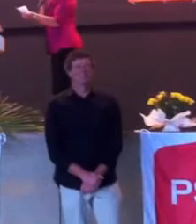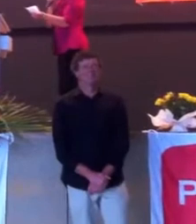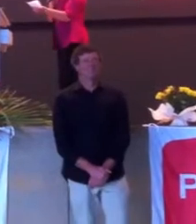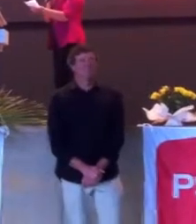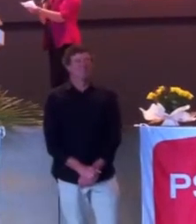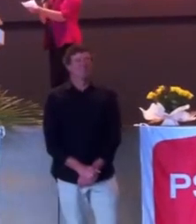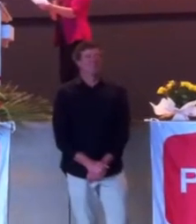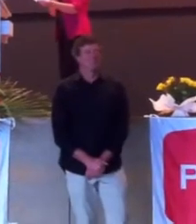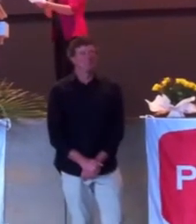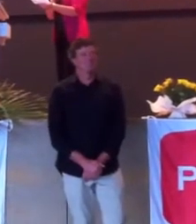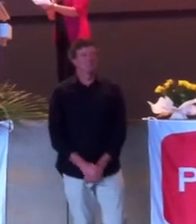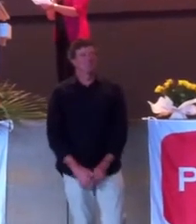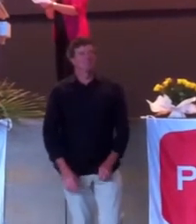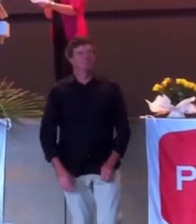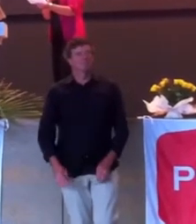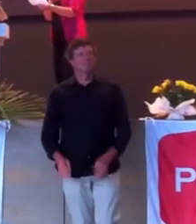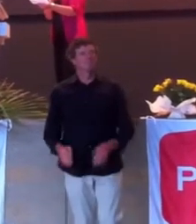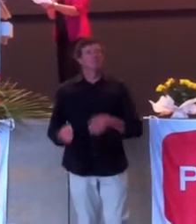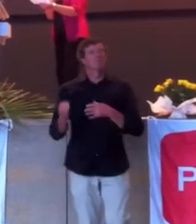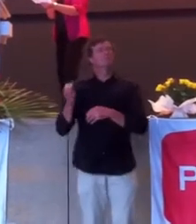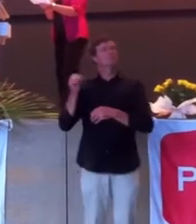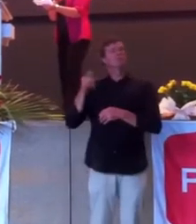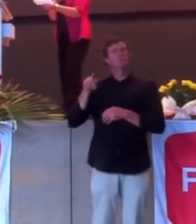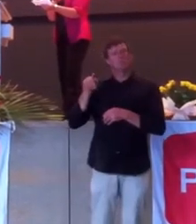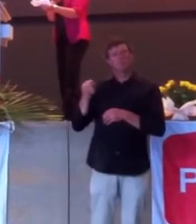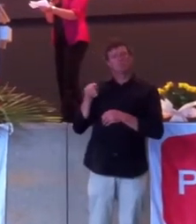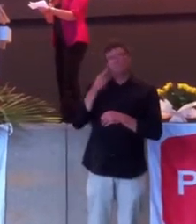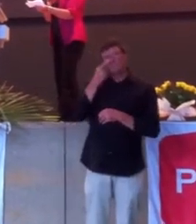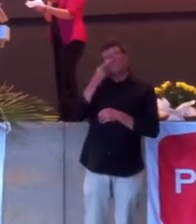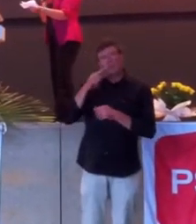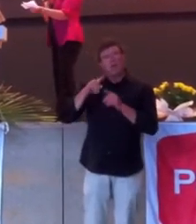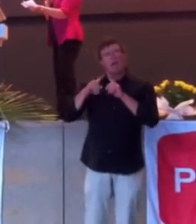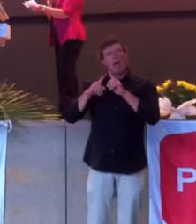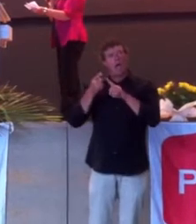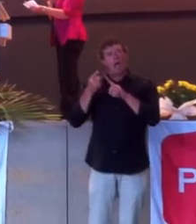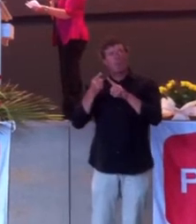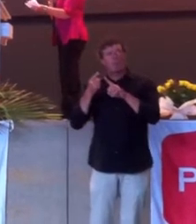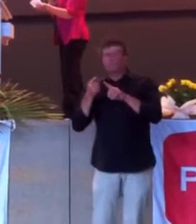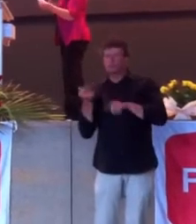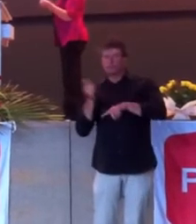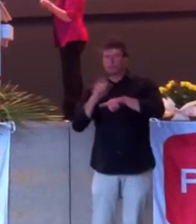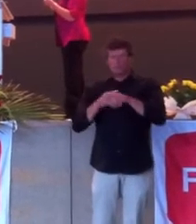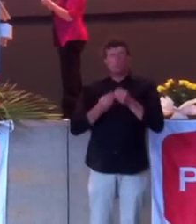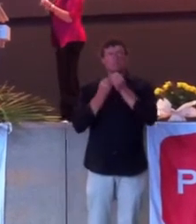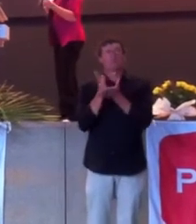Pour quelles raisons considères-tu qu'il est important d'introduire immédiatement un salaire minimum ?